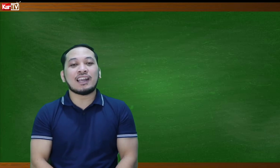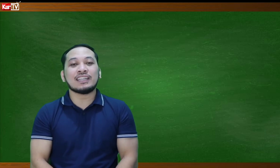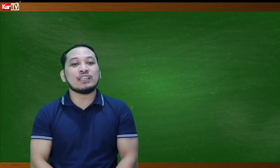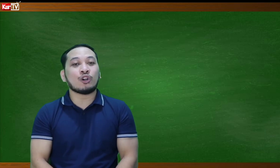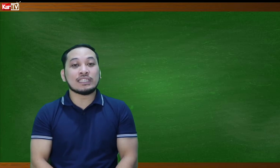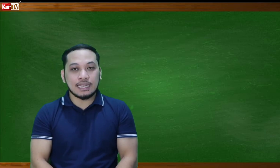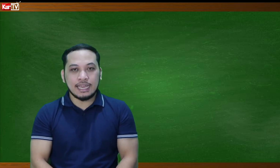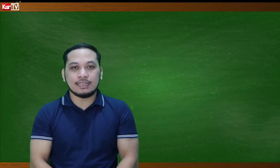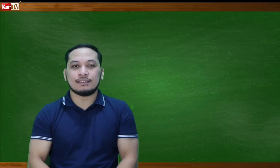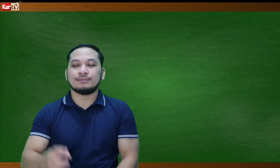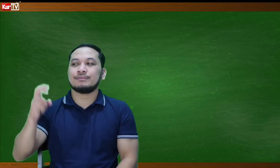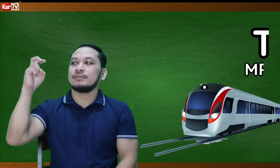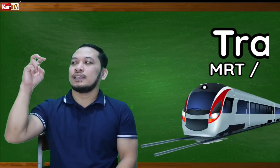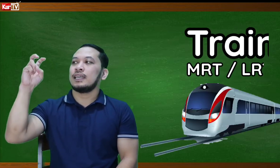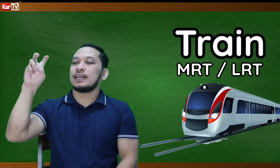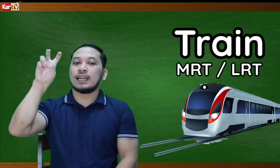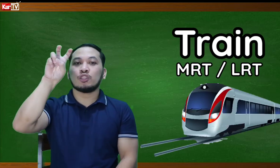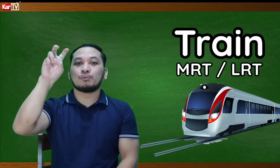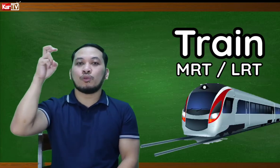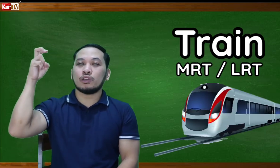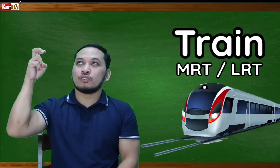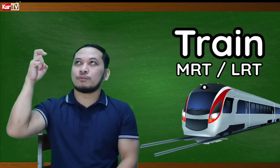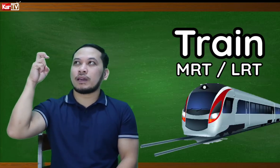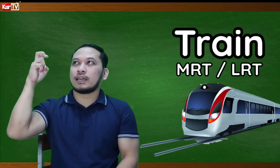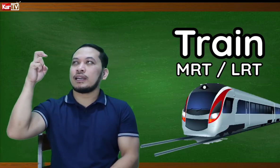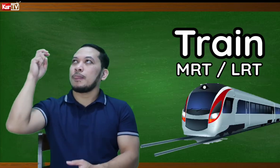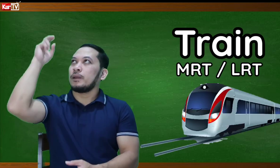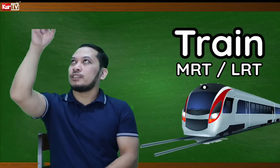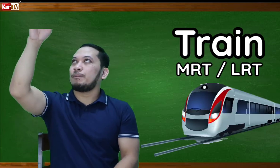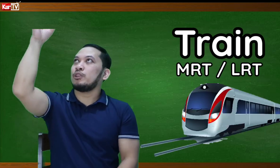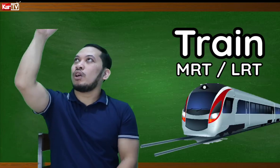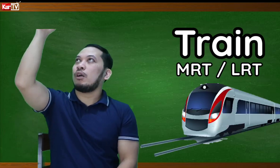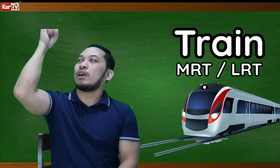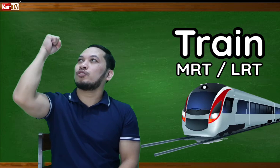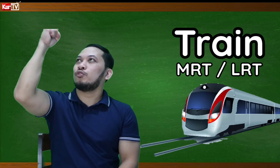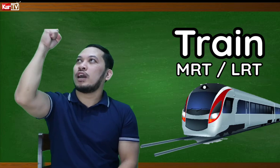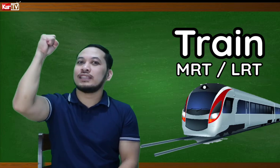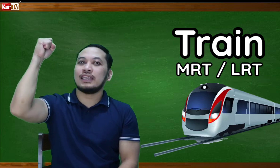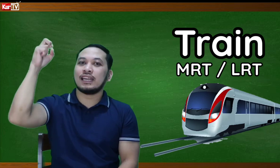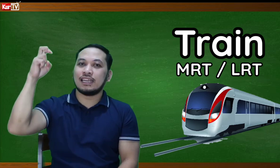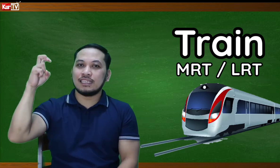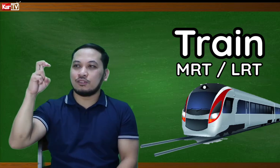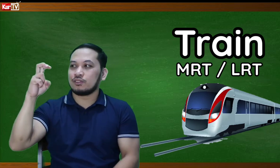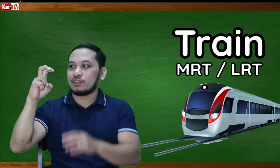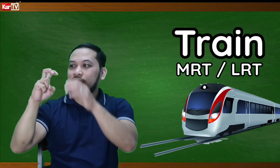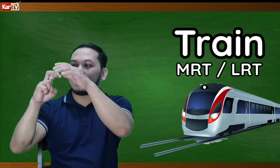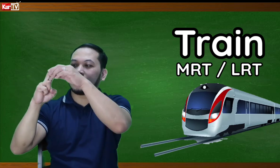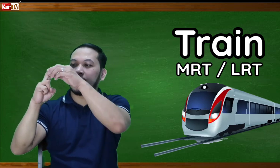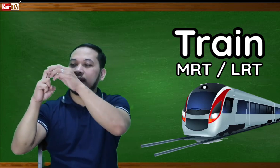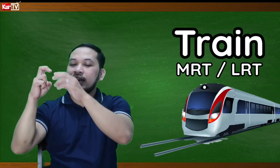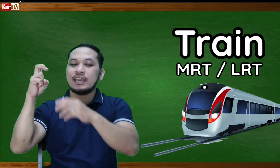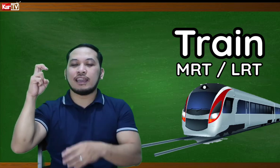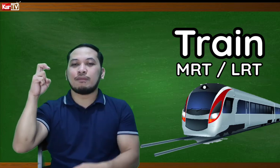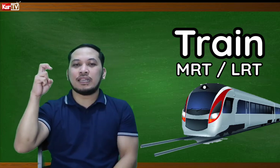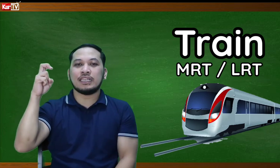LRT, or train. Nakaganito po kayo. parang, isipin nyo, hawak nyo yung handle na ganyan. So, ayan. Train, MRT,